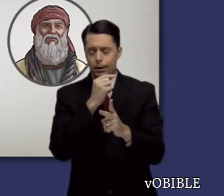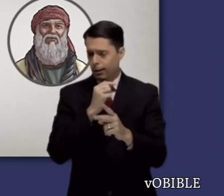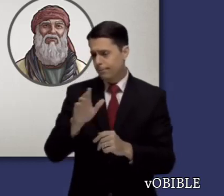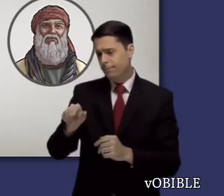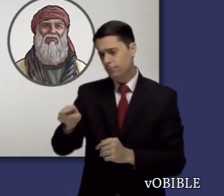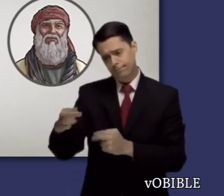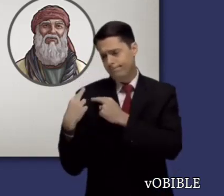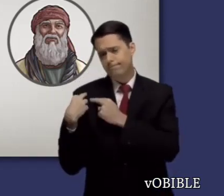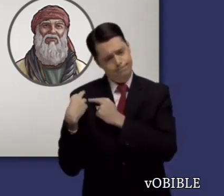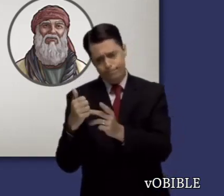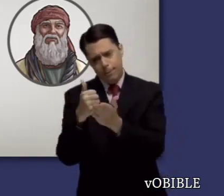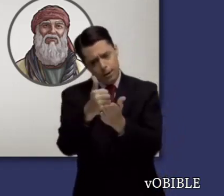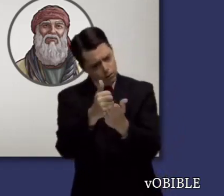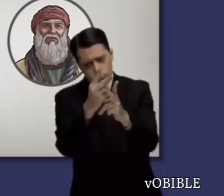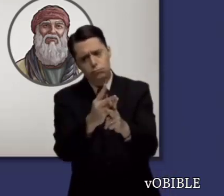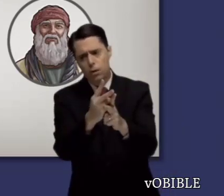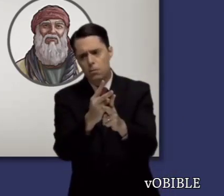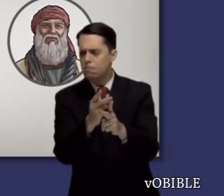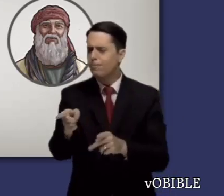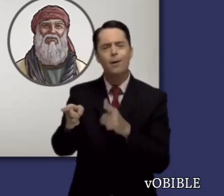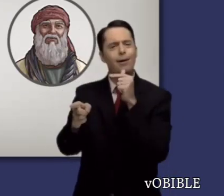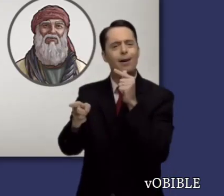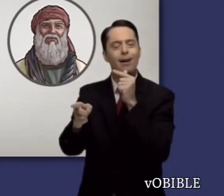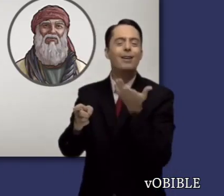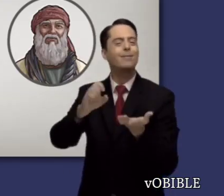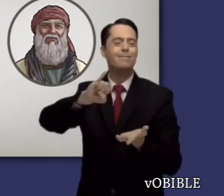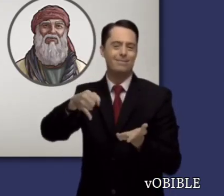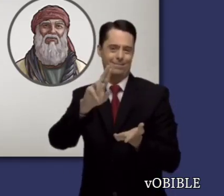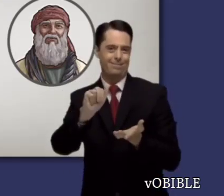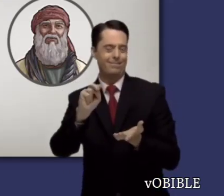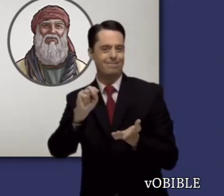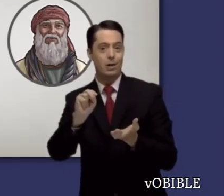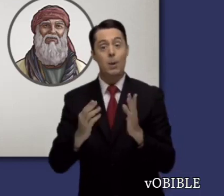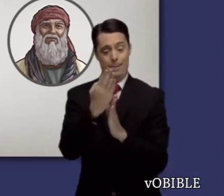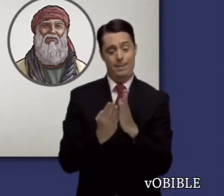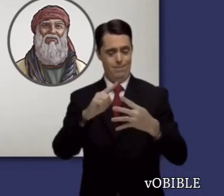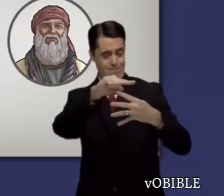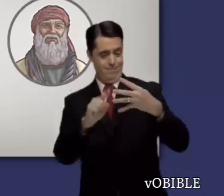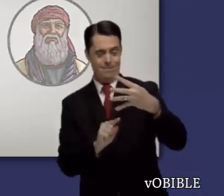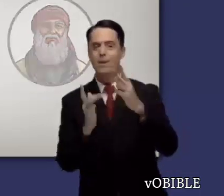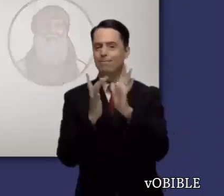sus mejores amigos y Jesús le encomendó el cuidado de su madre, María.